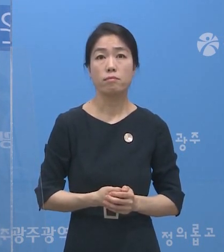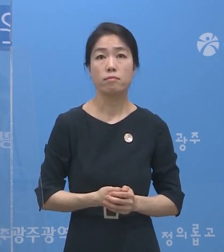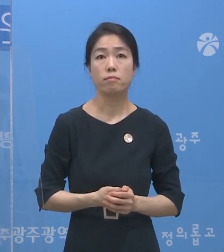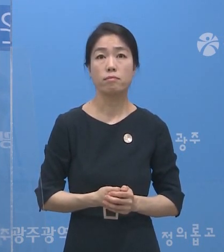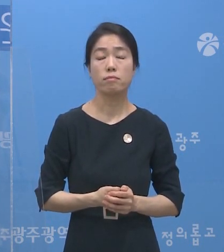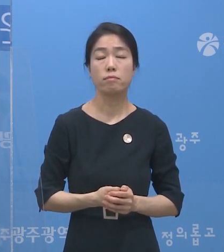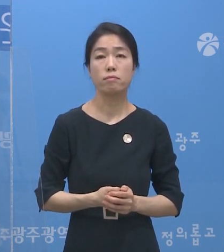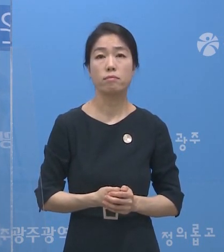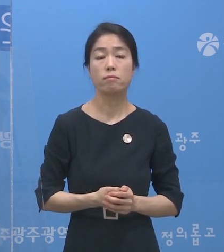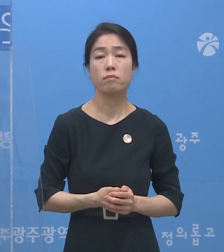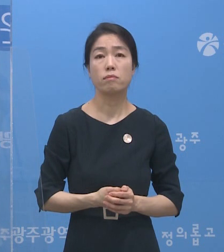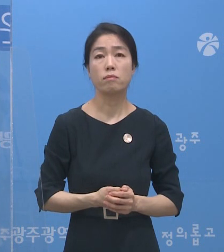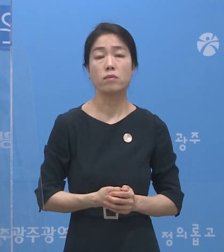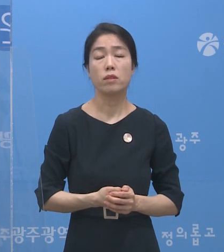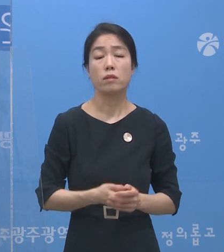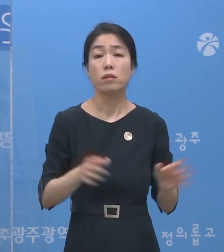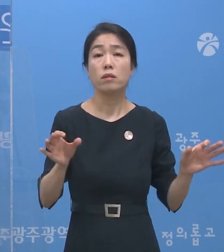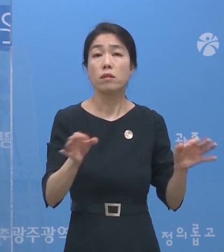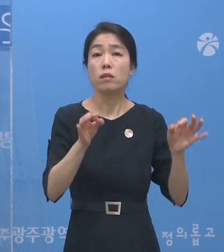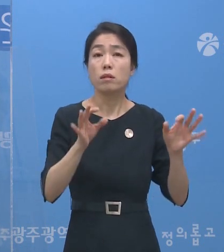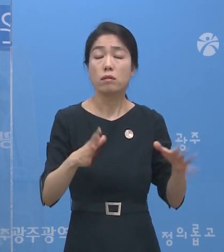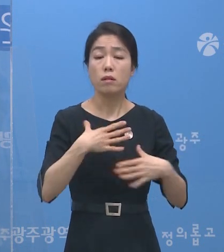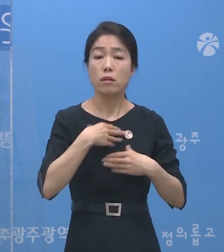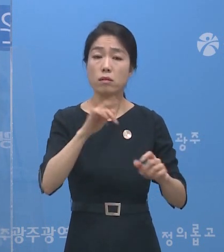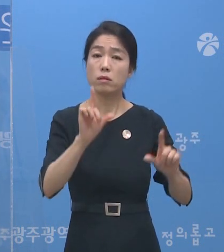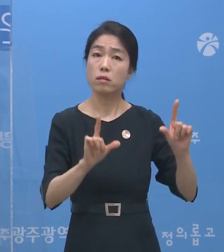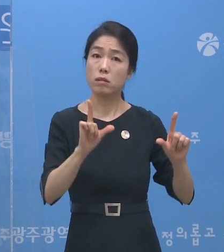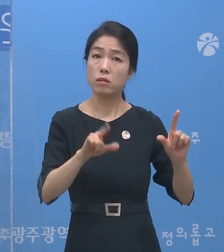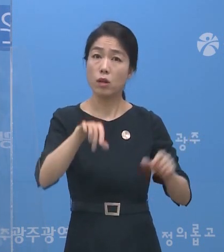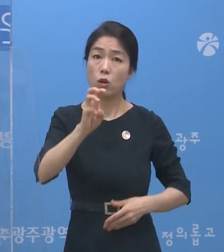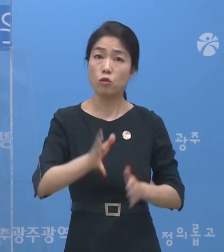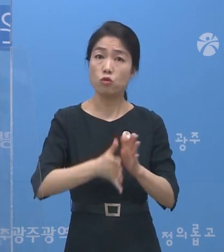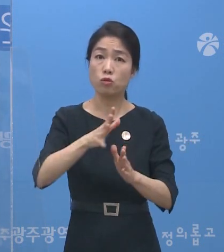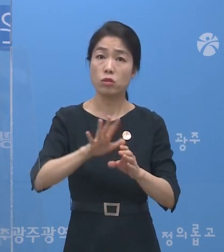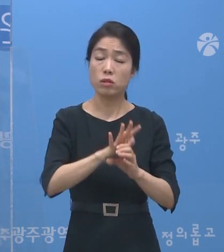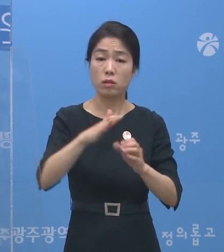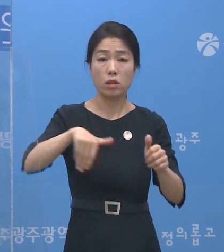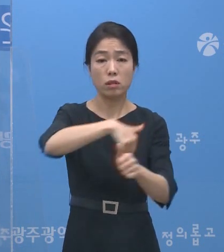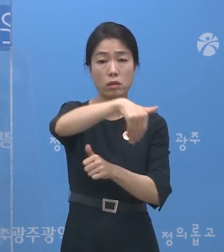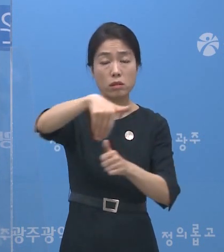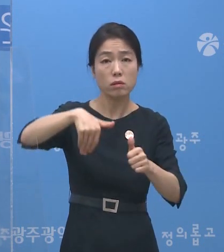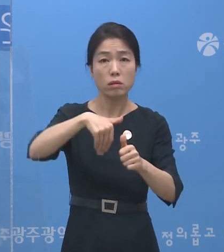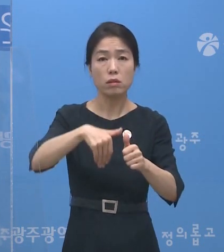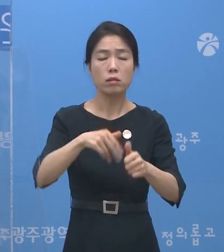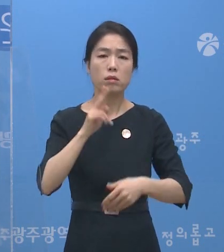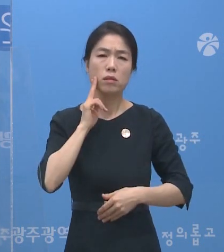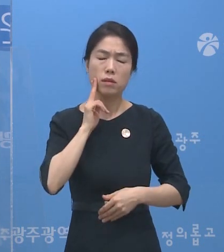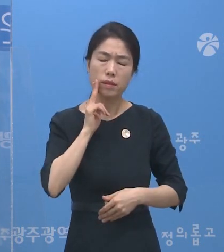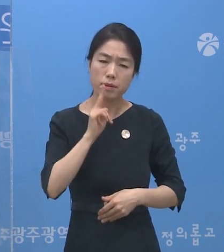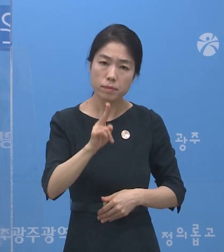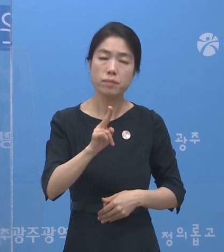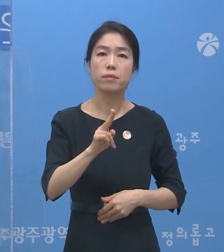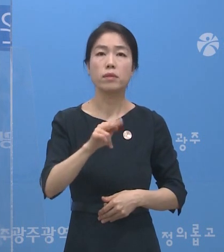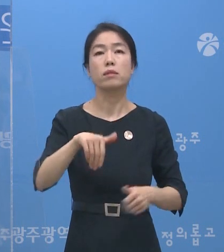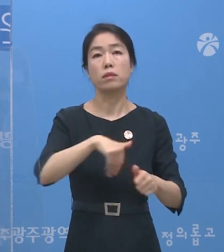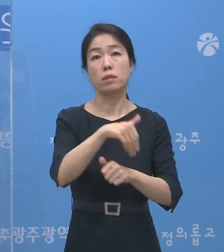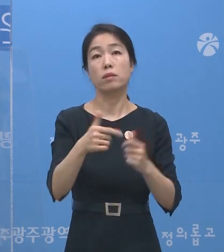한동안 안정세를 유지하던 우리시 코로나19 상황이 심상치 않습니다.